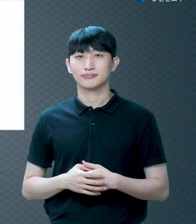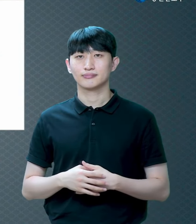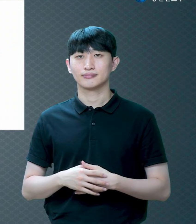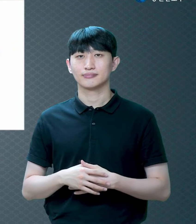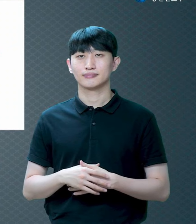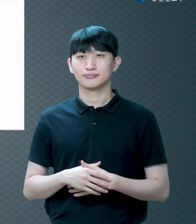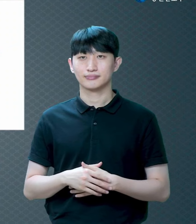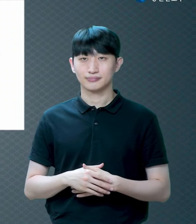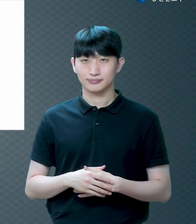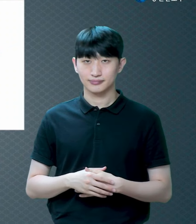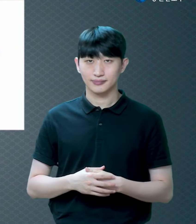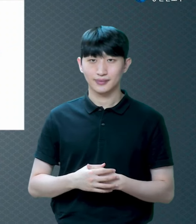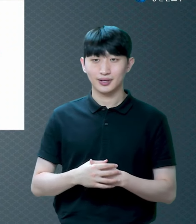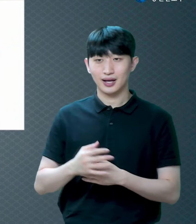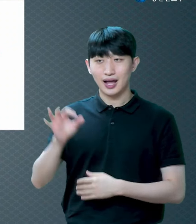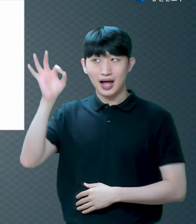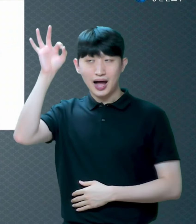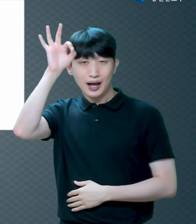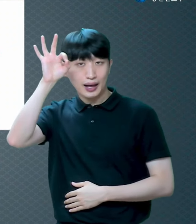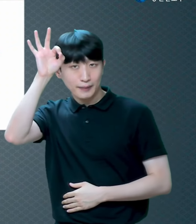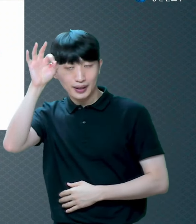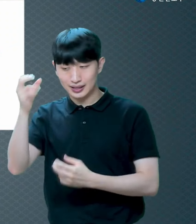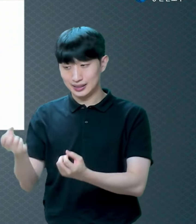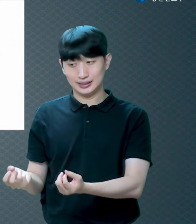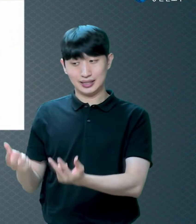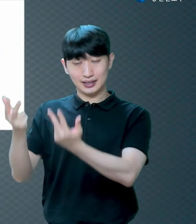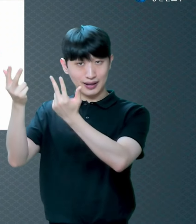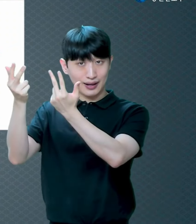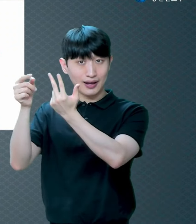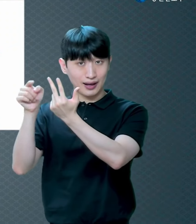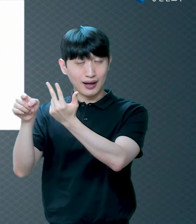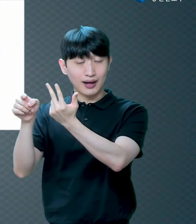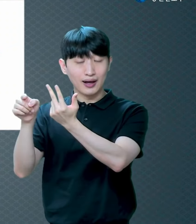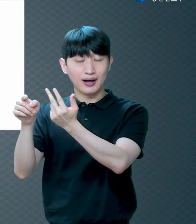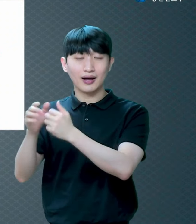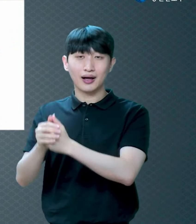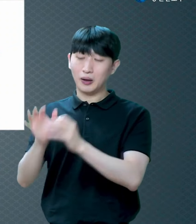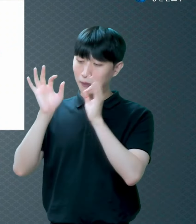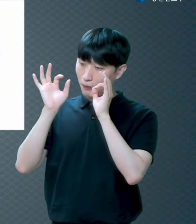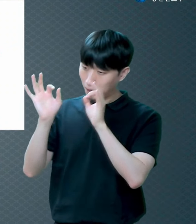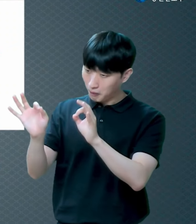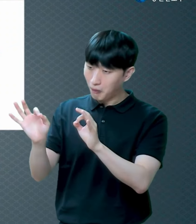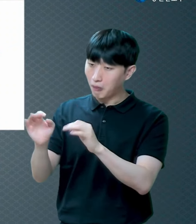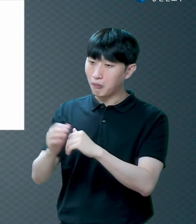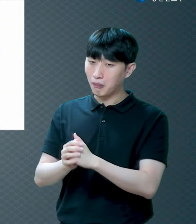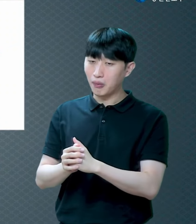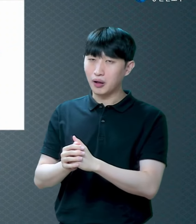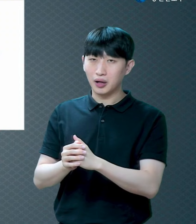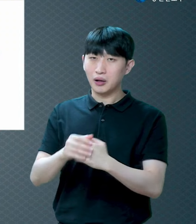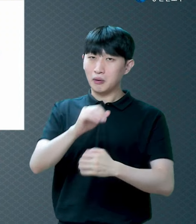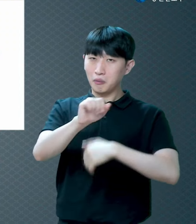아벨의 제사를 통해서도 십자가 설명하고 있죠